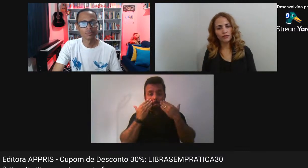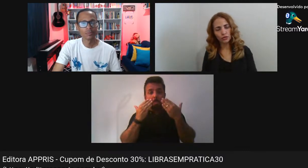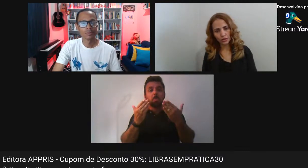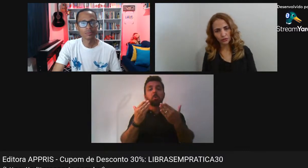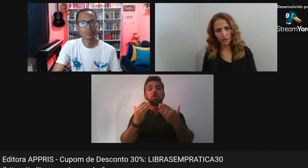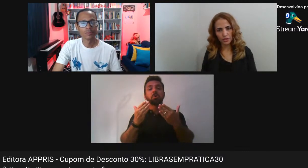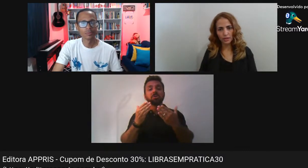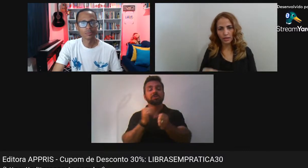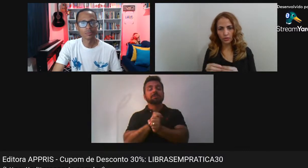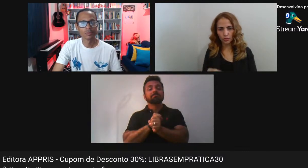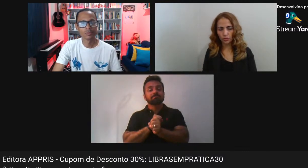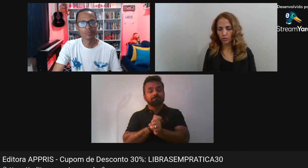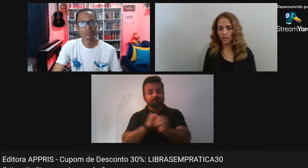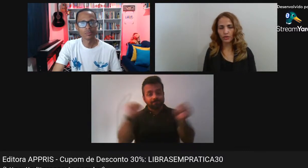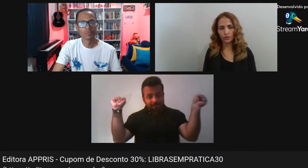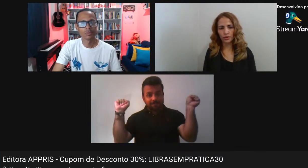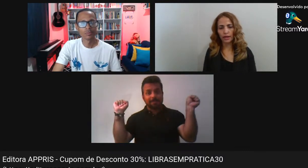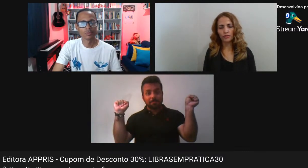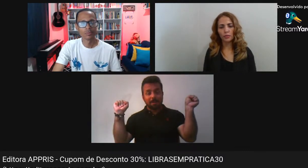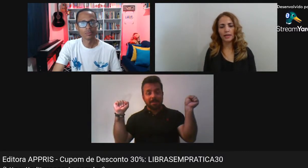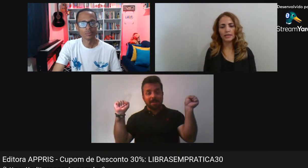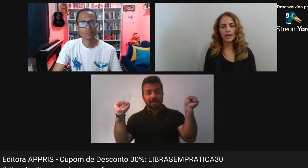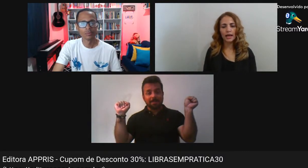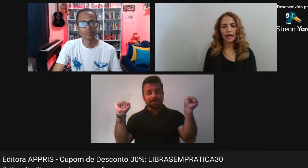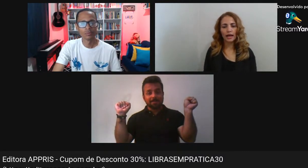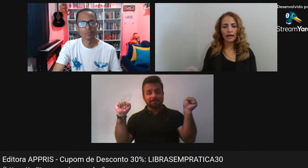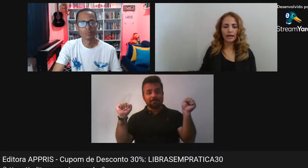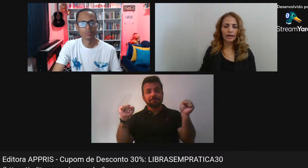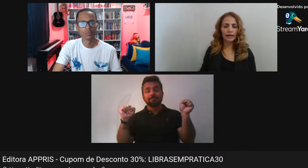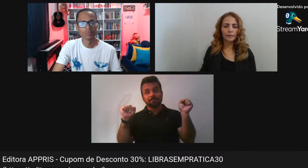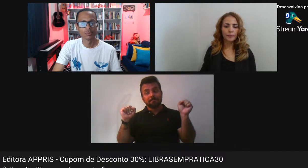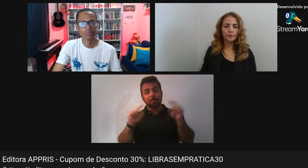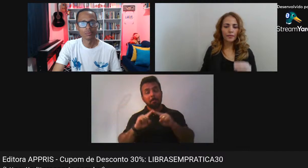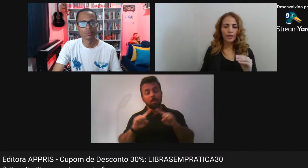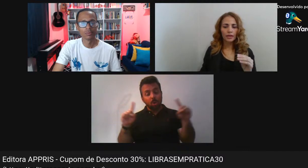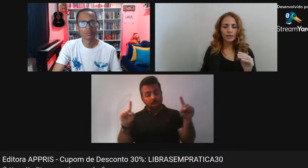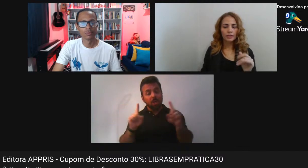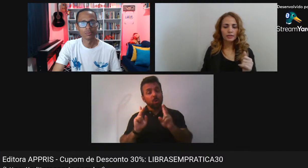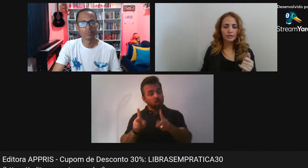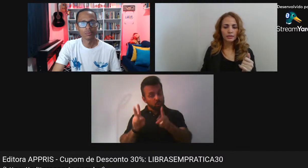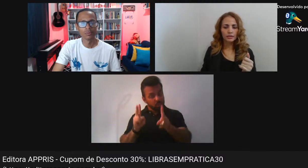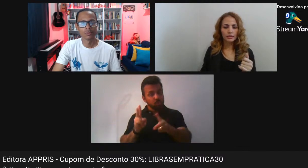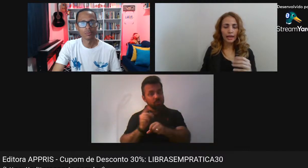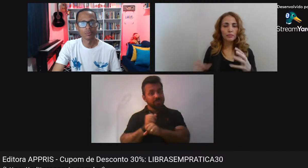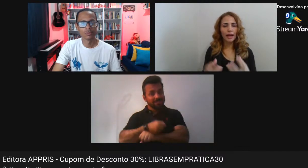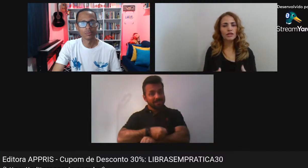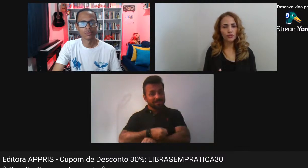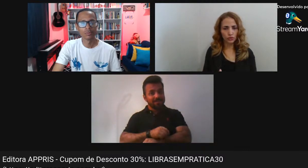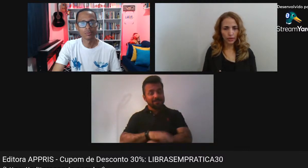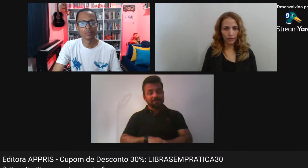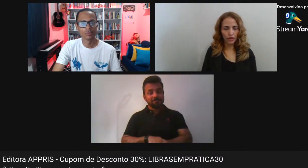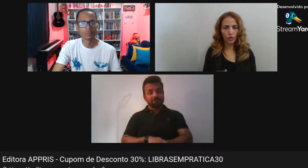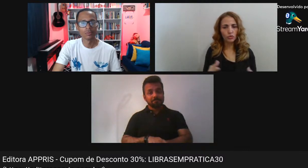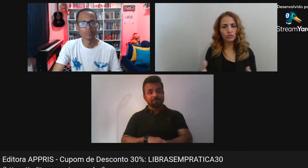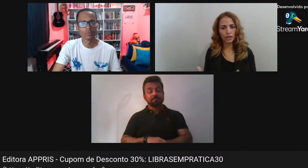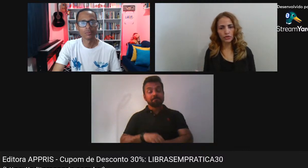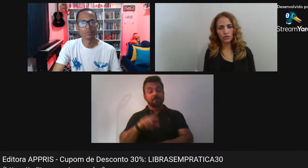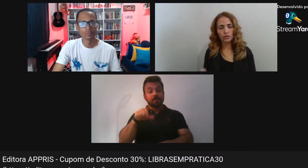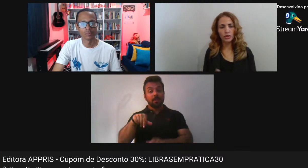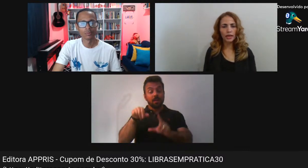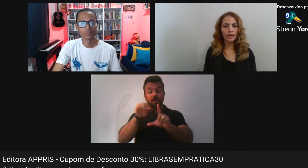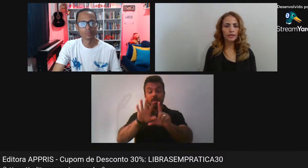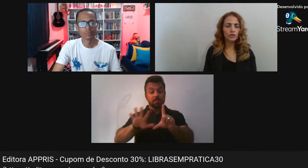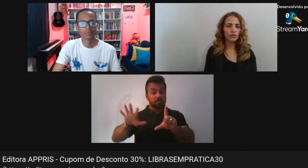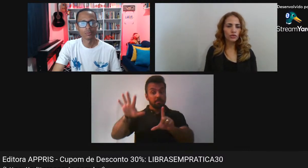exploro A fotografia em si O objeto fotográfico Mas a imagem fotográfica Como um